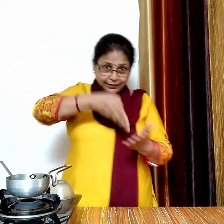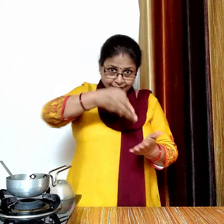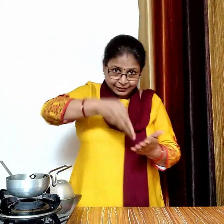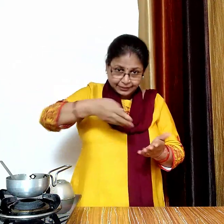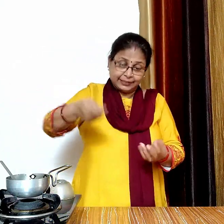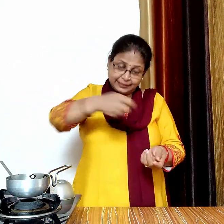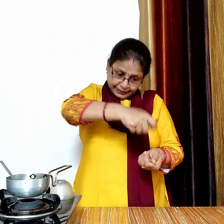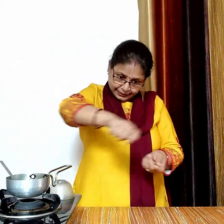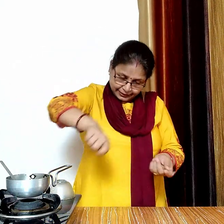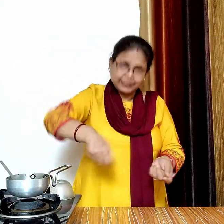करेंगे